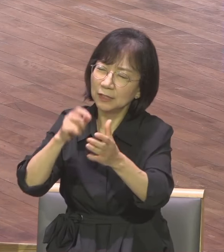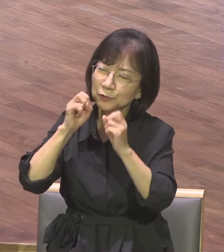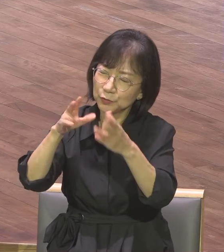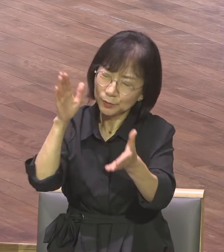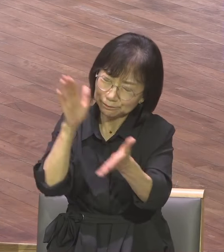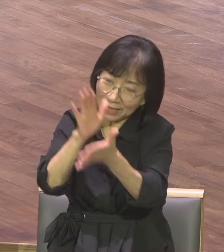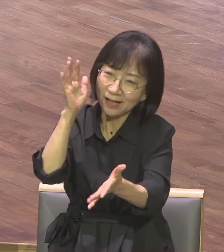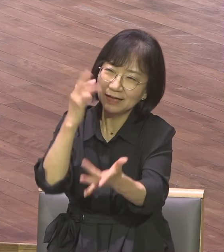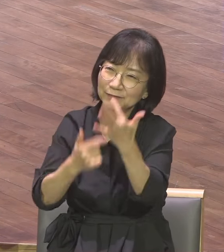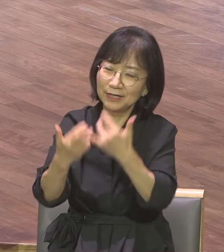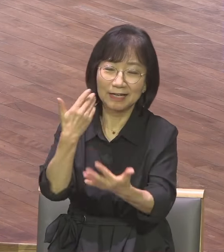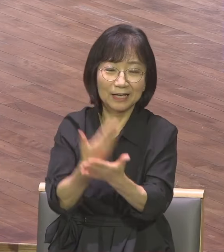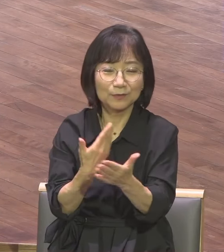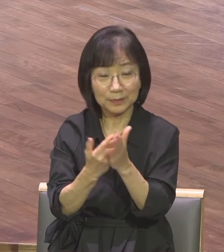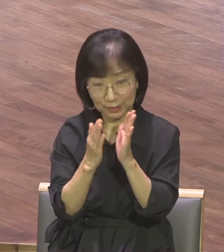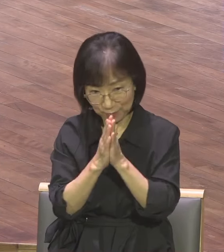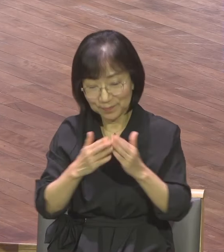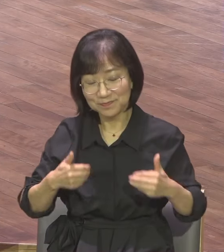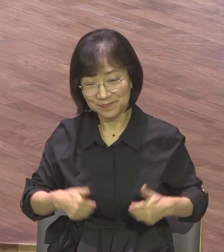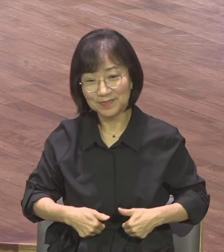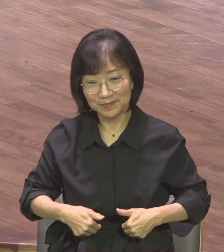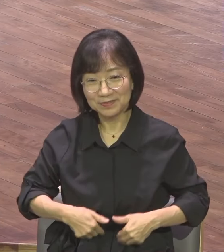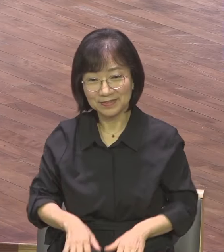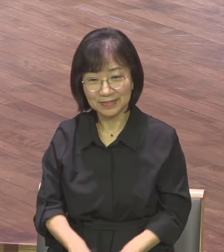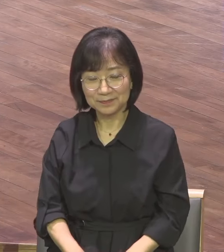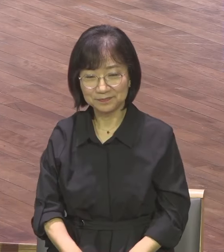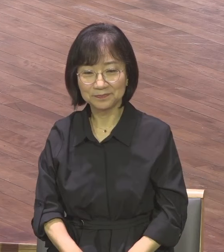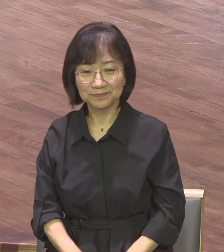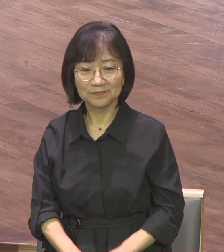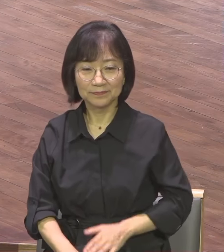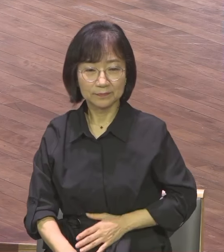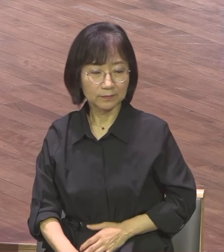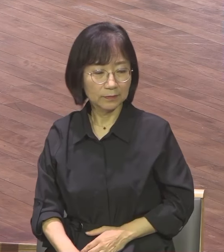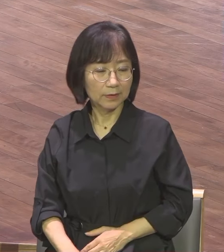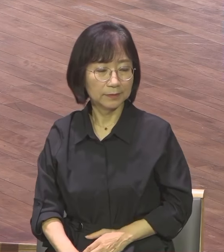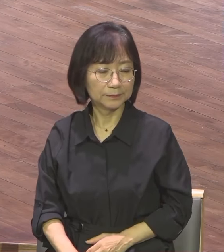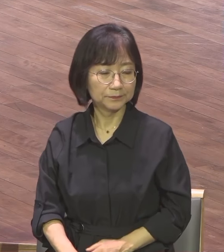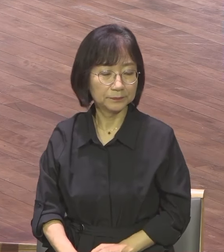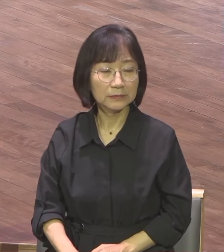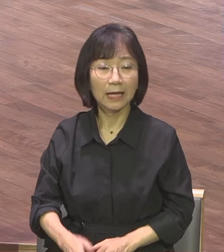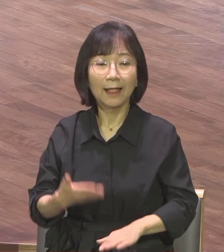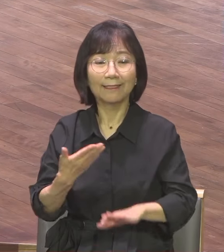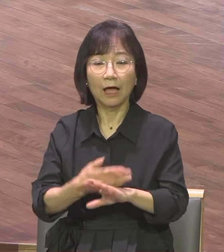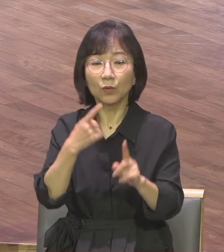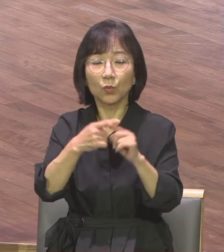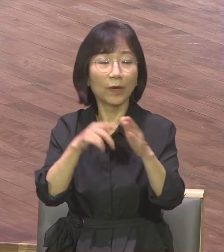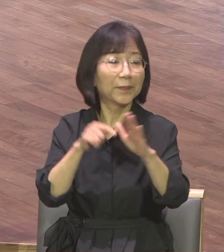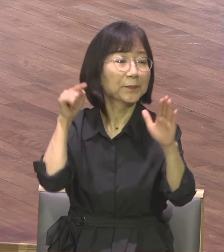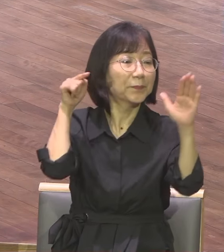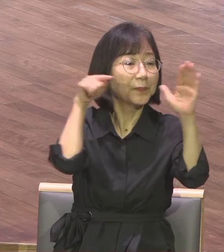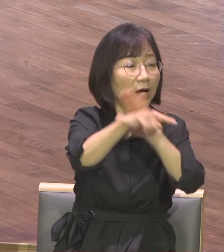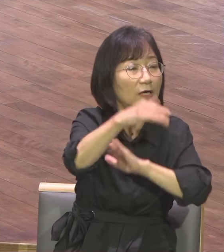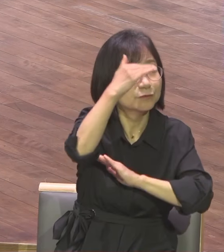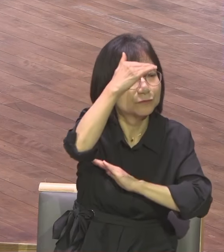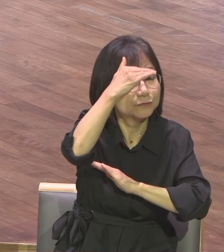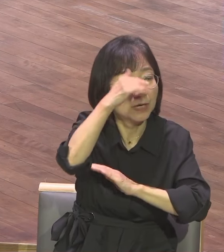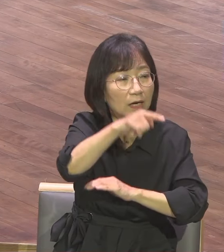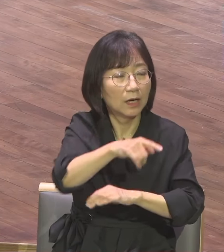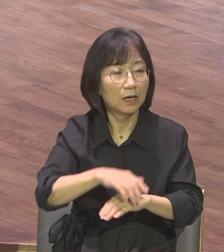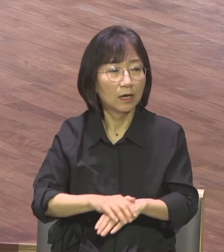교구가 전도 걸게 돼야 하더라고요 앞에 목사님이 계시고 전도사님이 계시고 장로님이 계시고